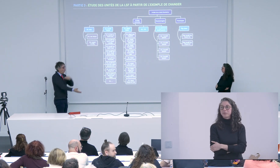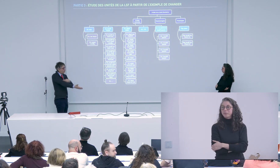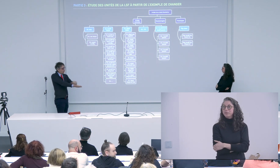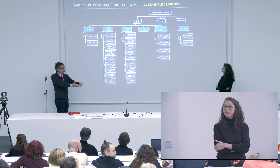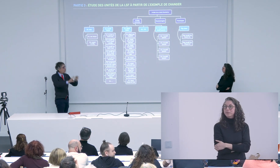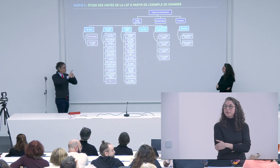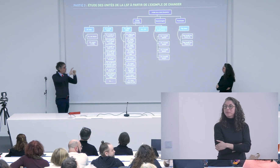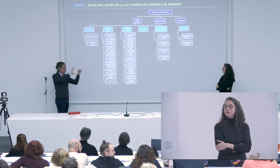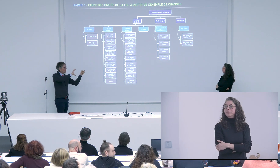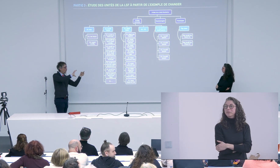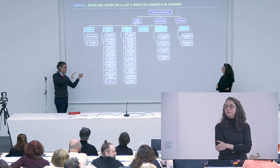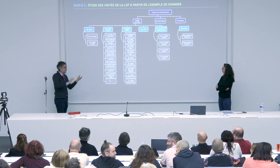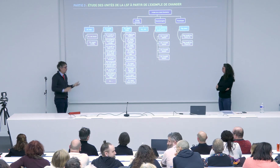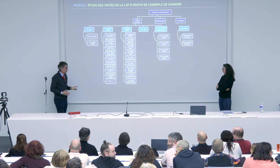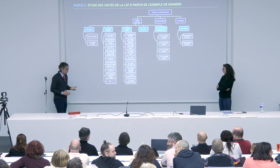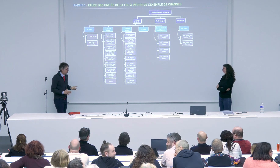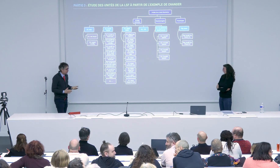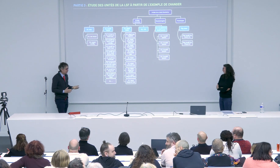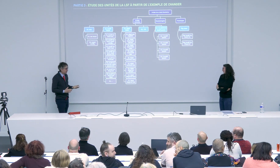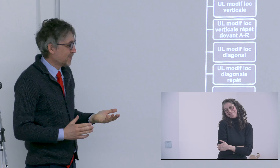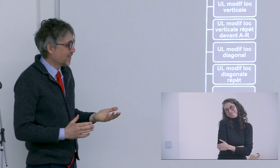alors c'est une question à un million d'euros